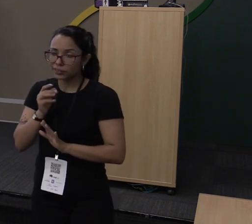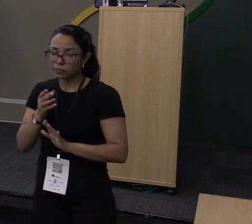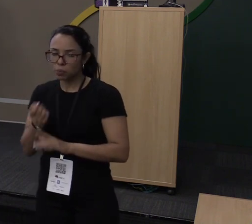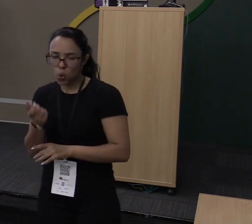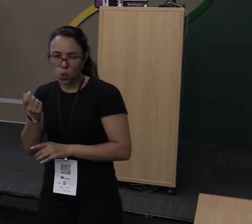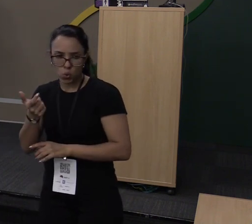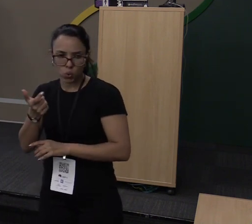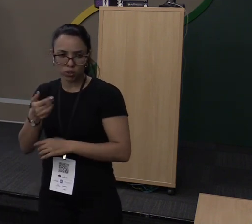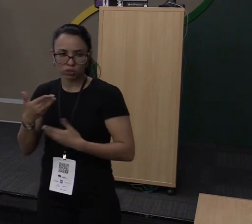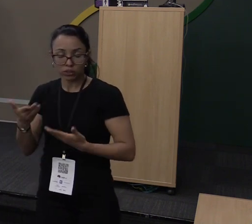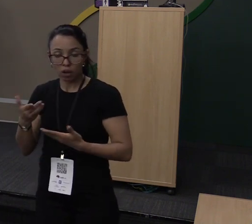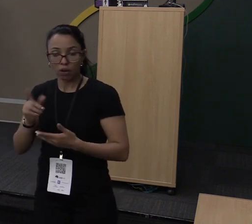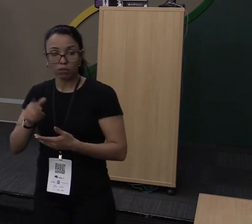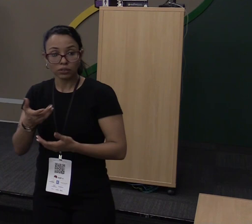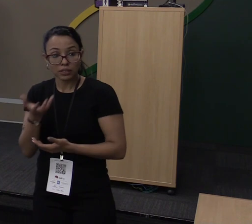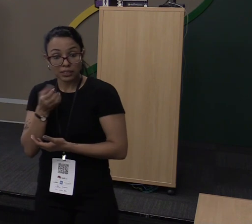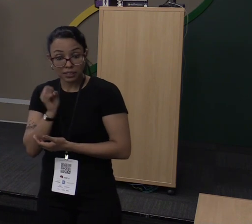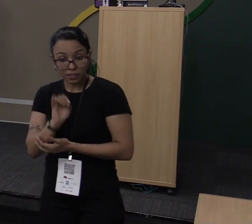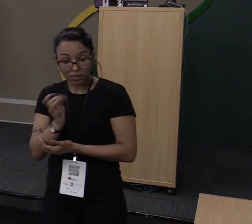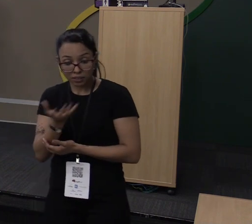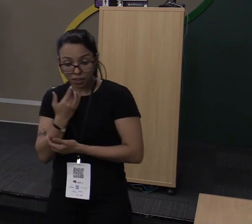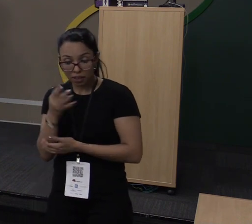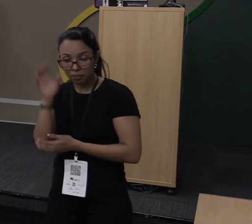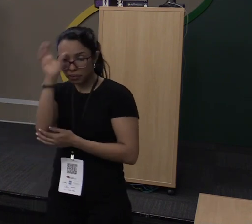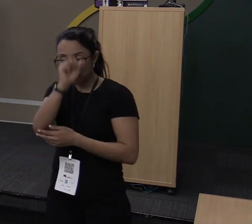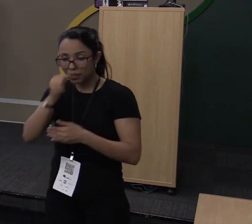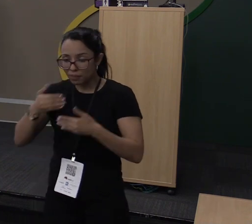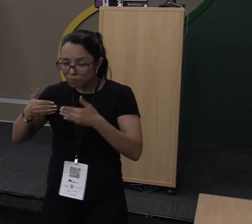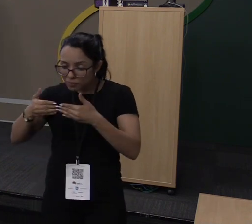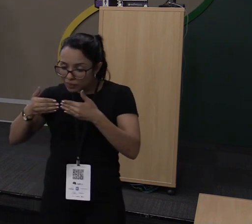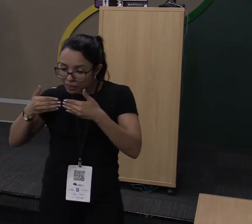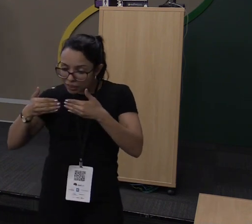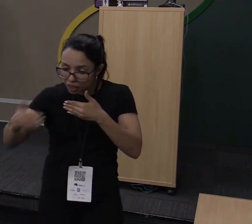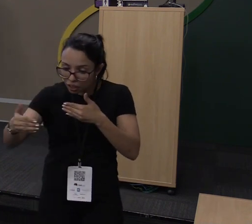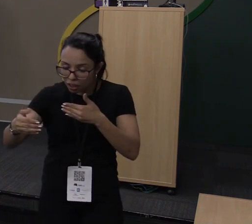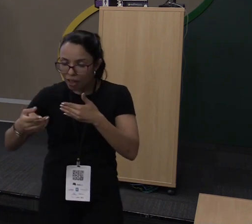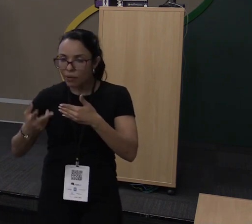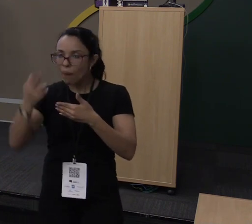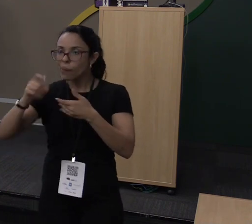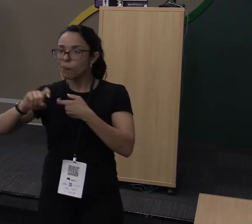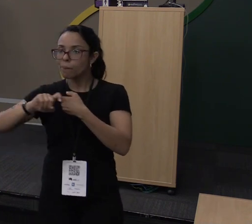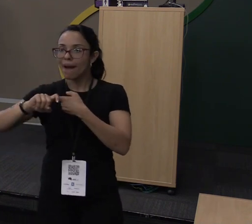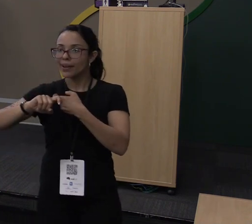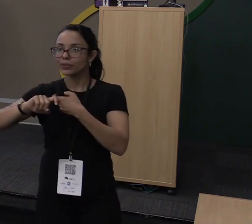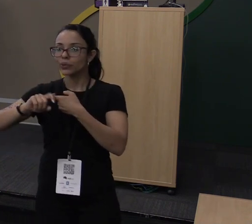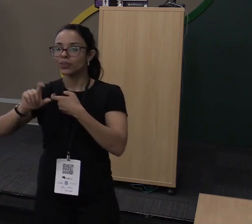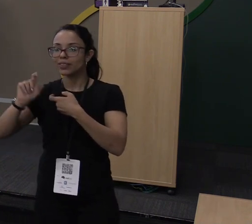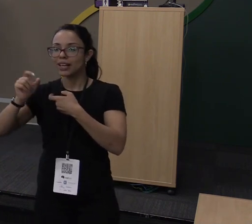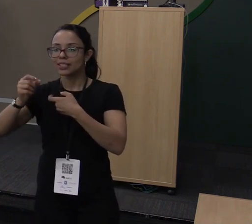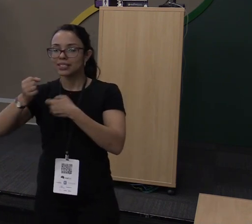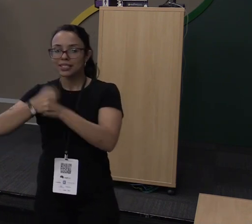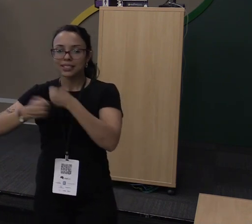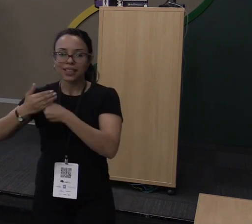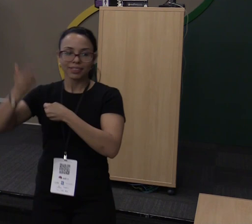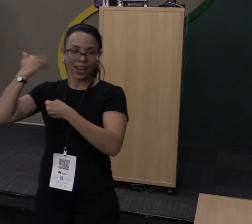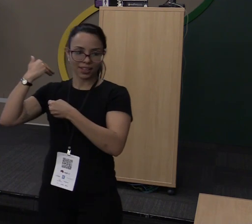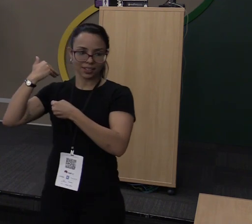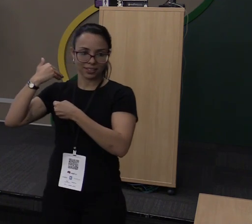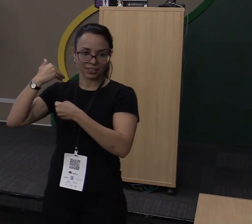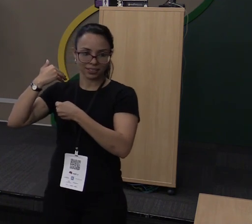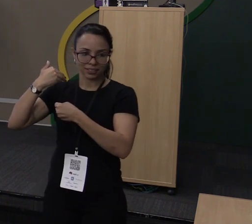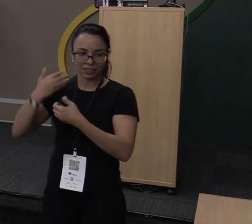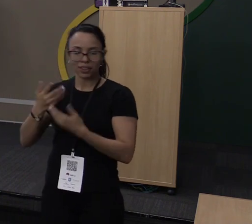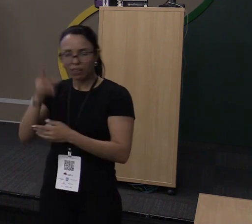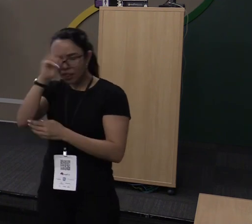prazo. Eu costumo dizer que Rust hoje é o Python há 10 anos atrás. Eu lembro que em 2008, no encontro do Grupo Py que teve lá na